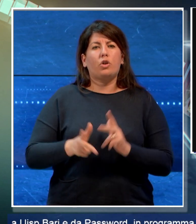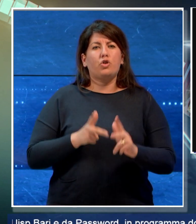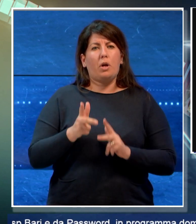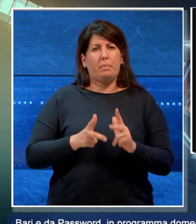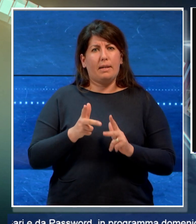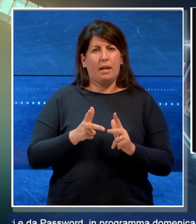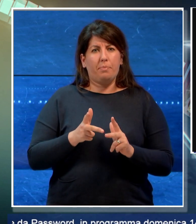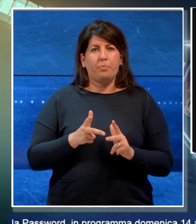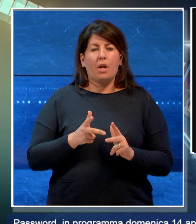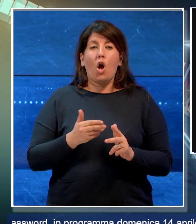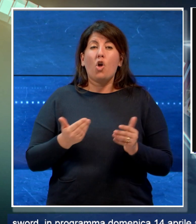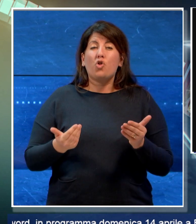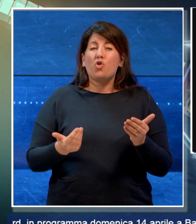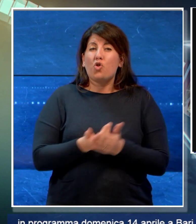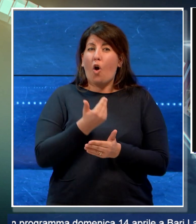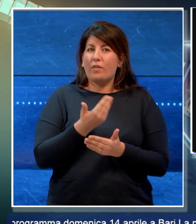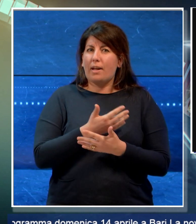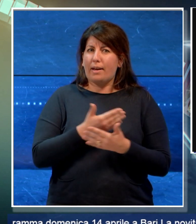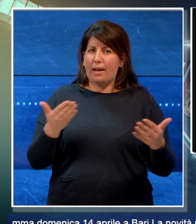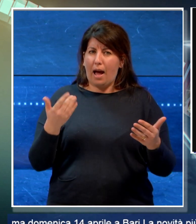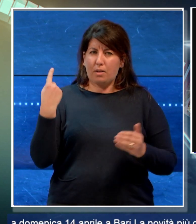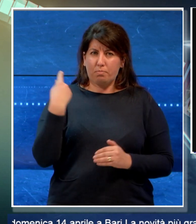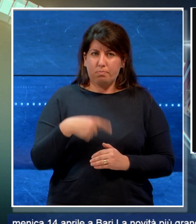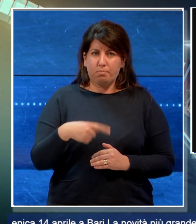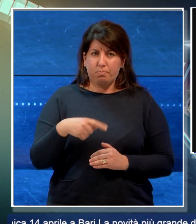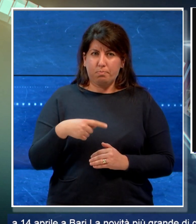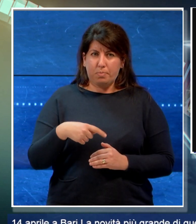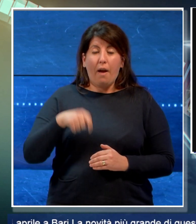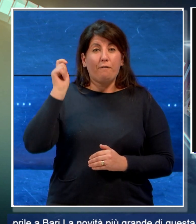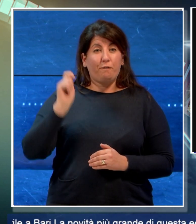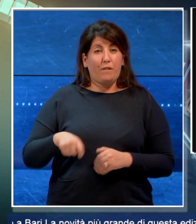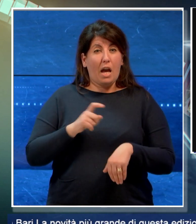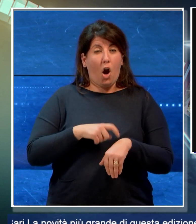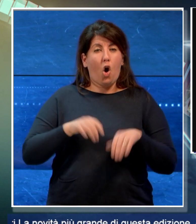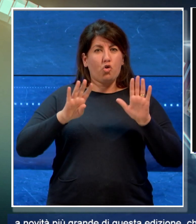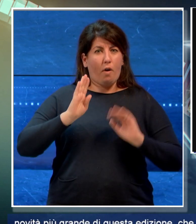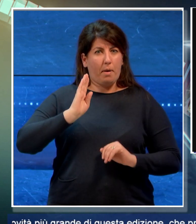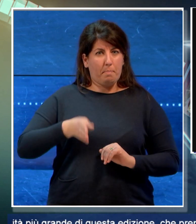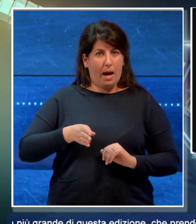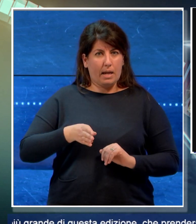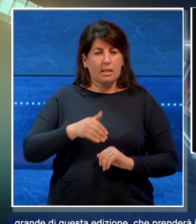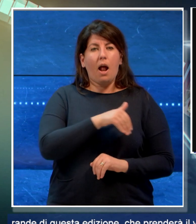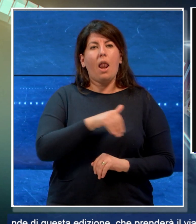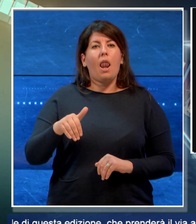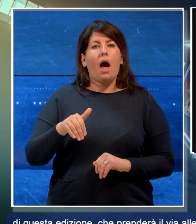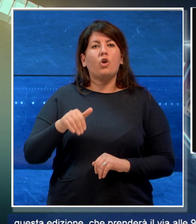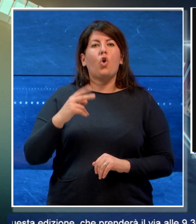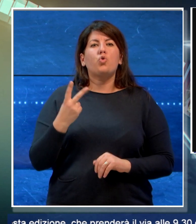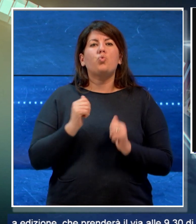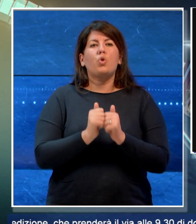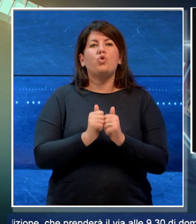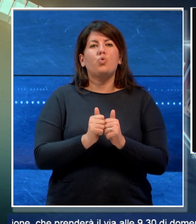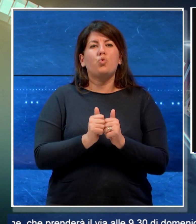La novità più grande di questa edizione che prenderà il via alle 9.30 da largo 2